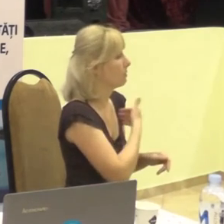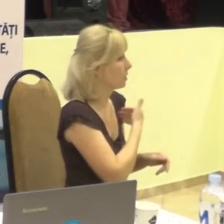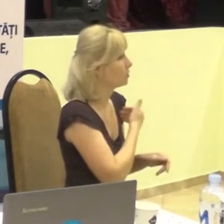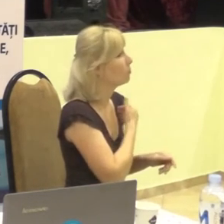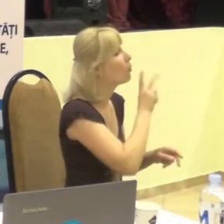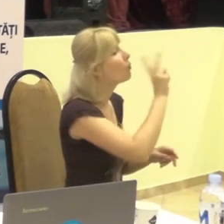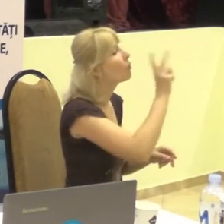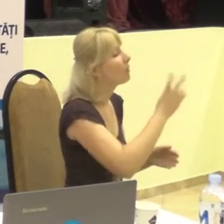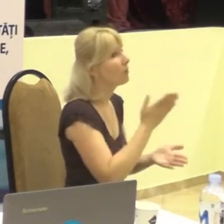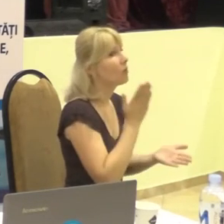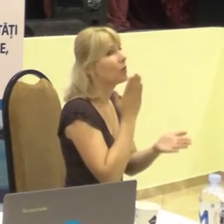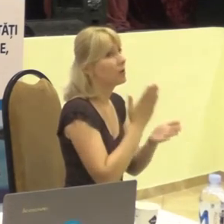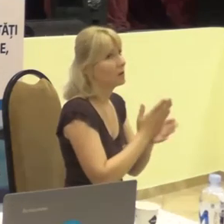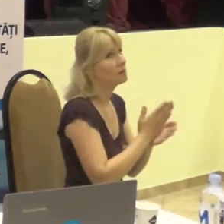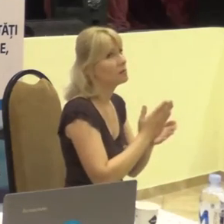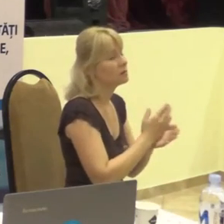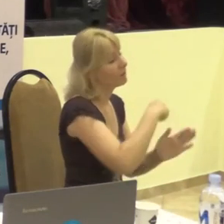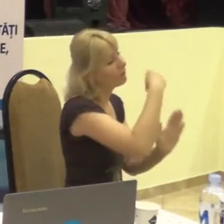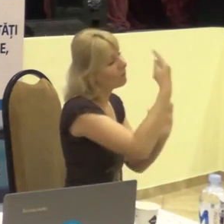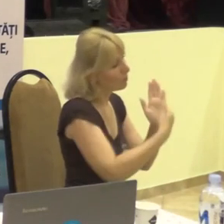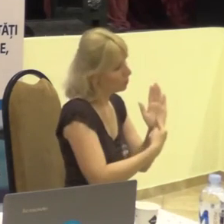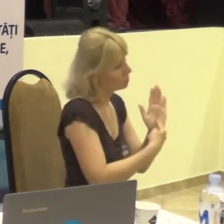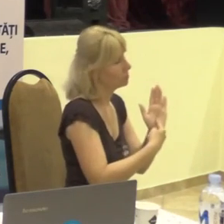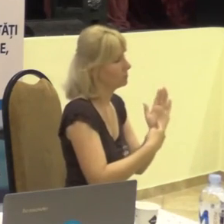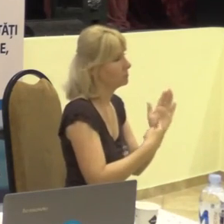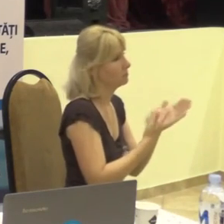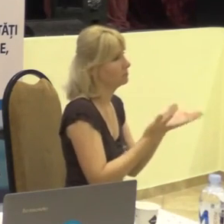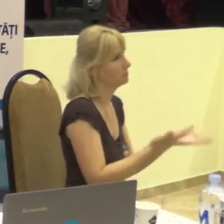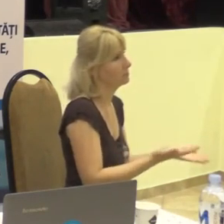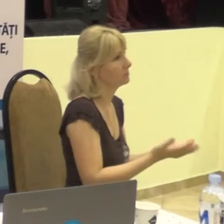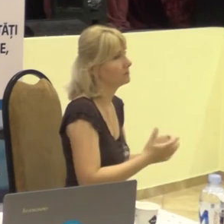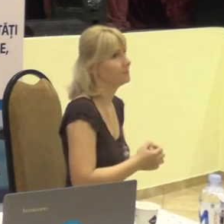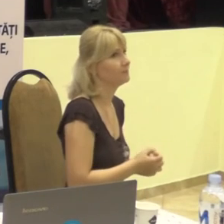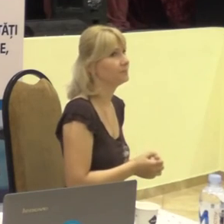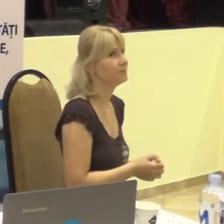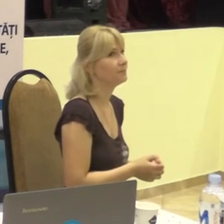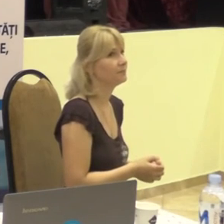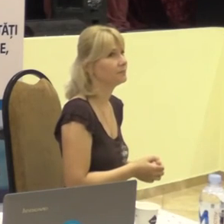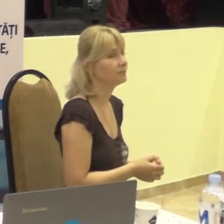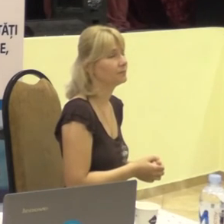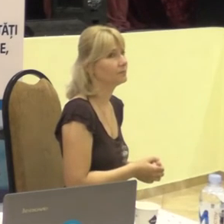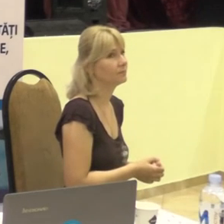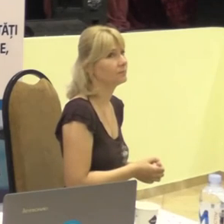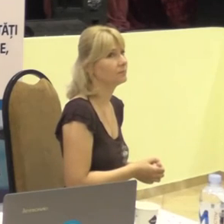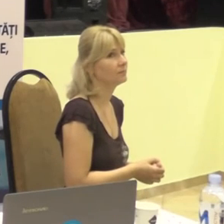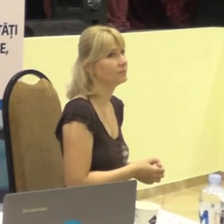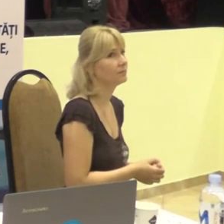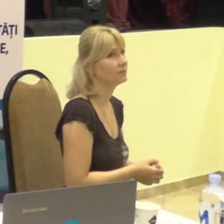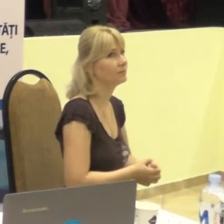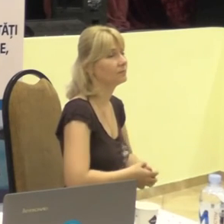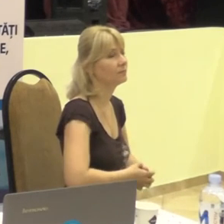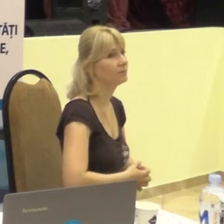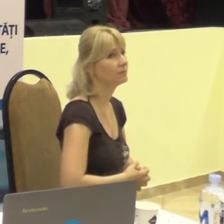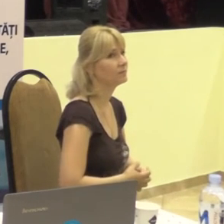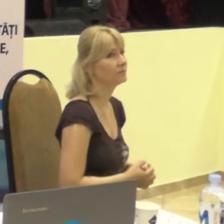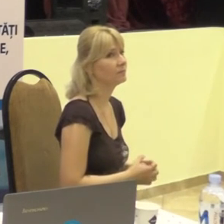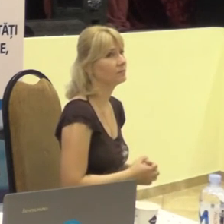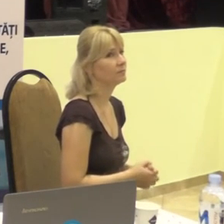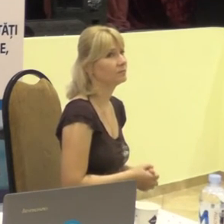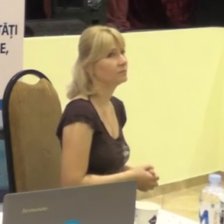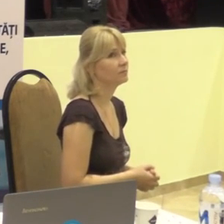cine vrea să adreseze întrebări, vă rog să deschideți microfonul,